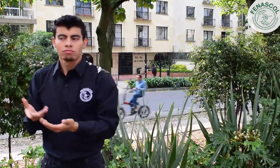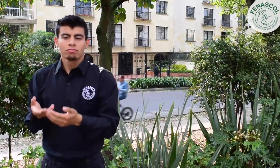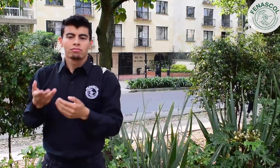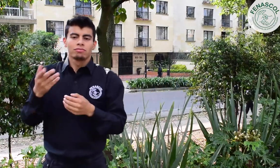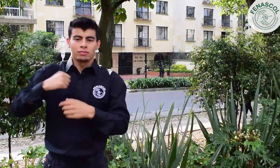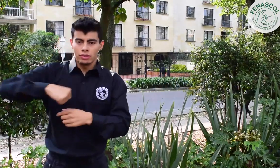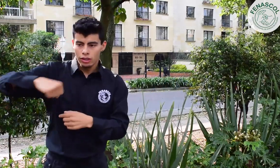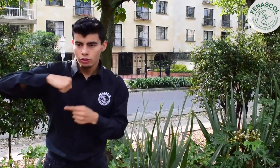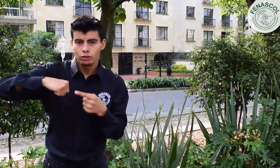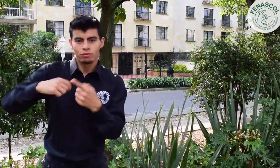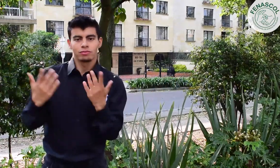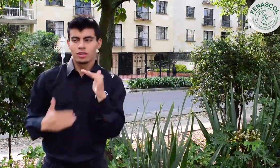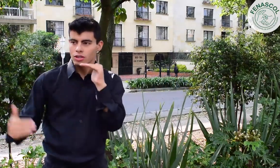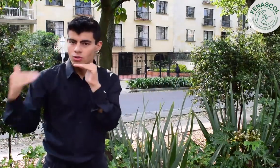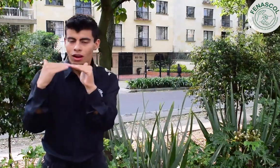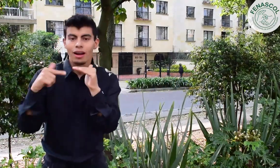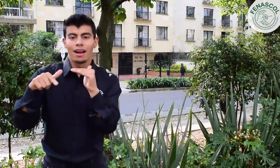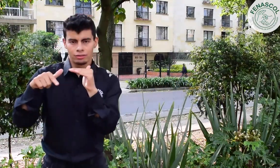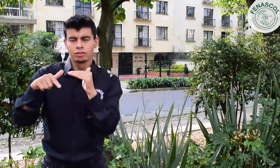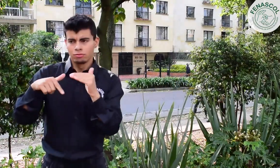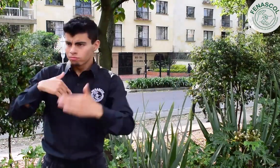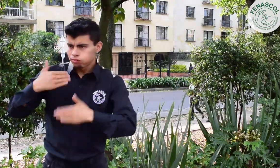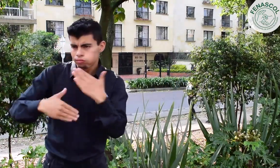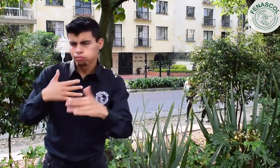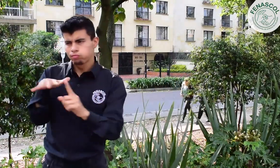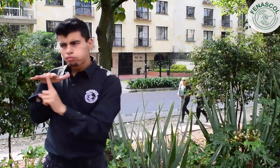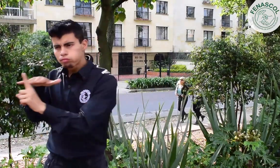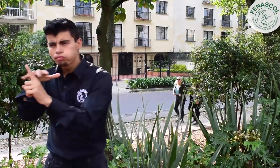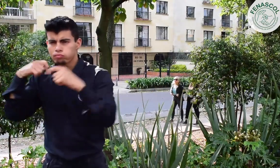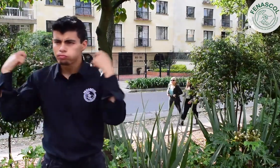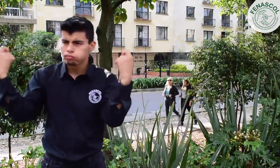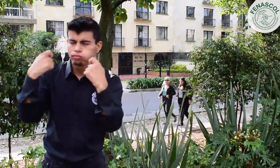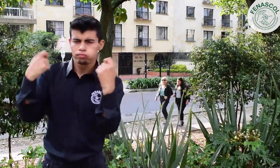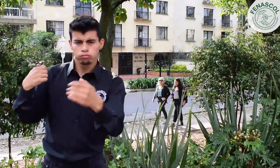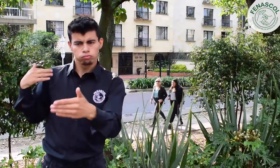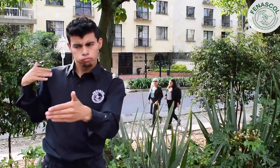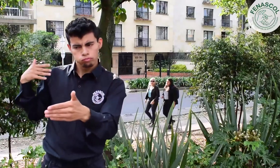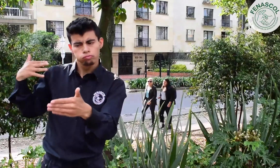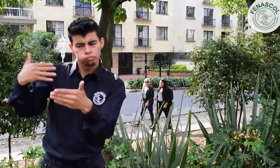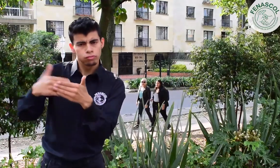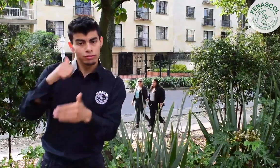accesibilidad, derechos, equidad, y estos son los temas en los que hemos hecho incidencia durante 10 años.